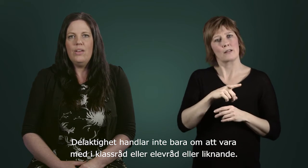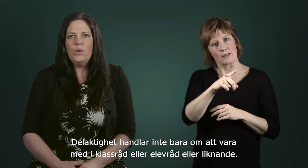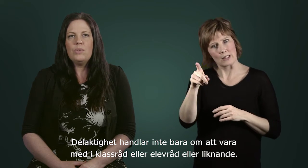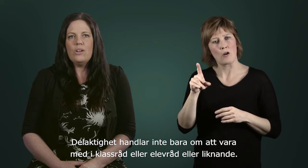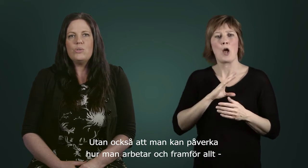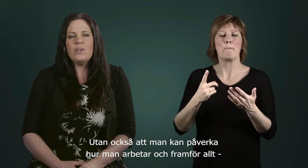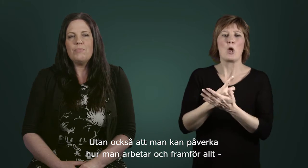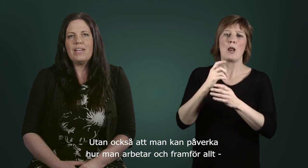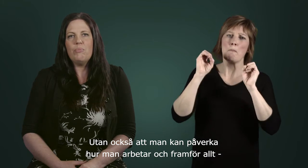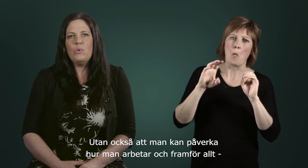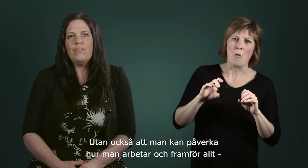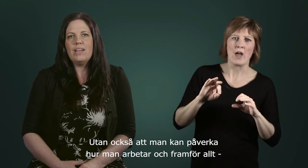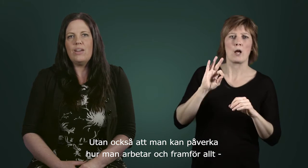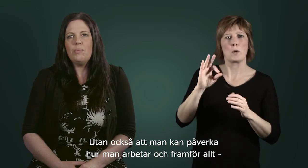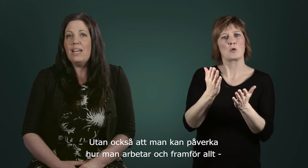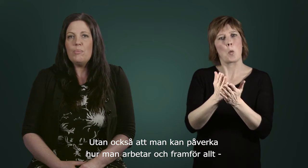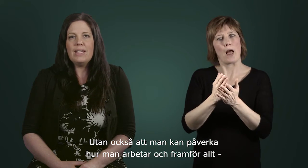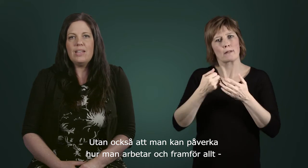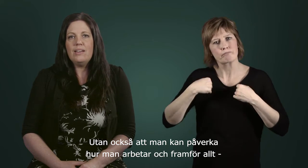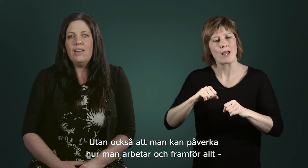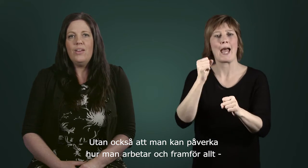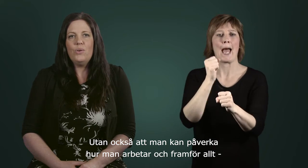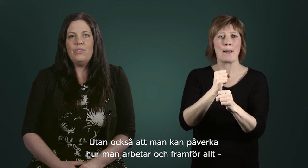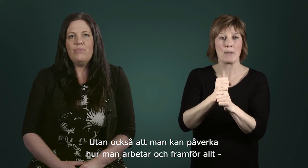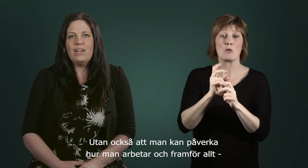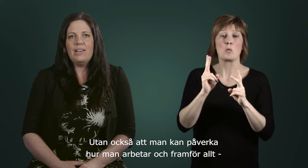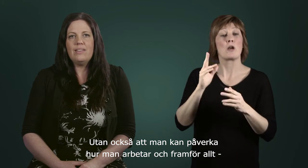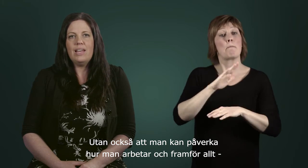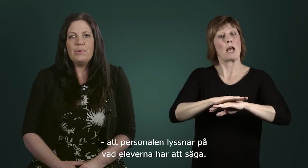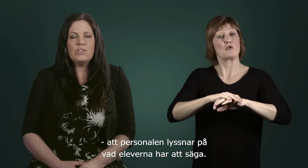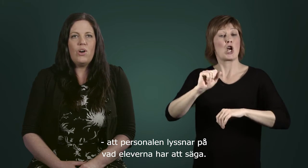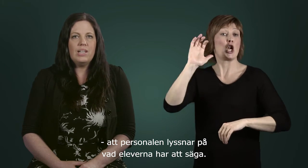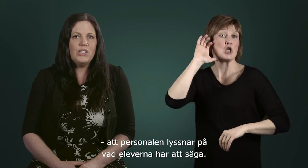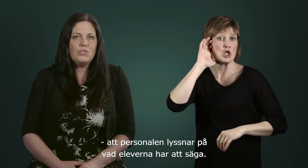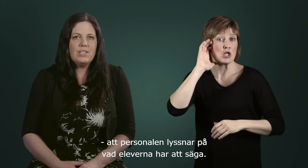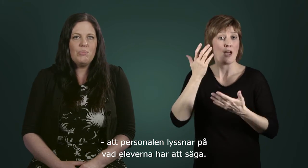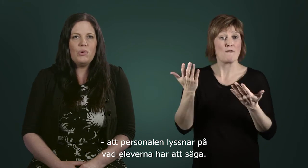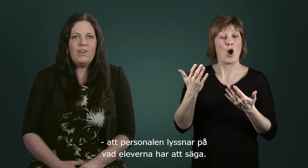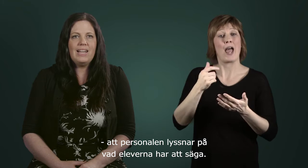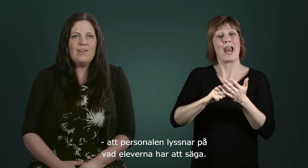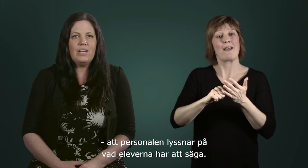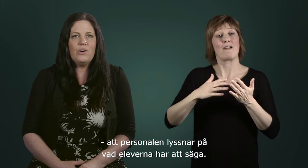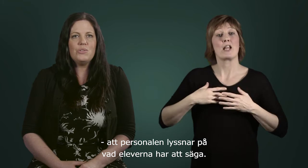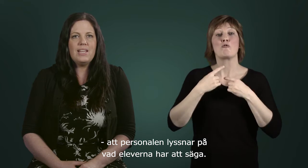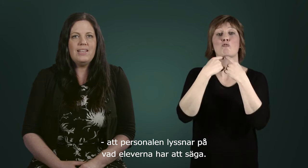Utan också att man kan påverka hur man arbetar. Och framförallt att personalen lyssnar på vad eleverna har att säga.